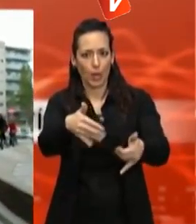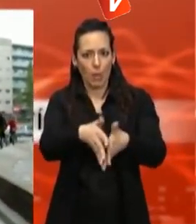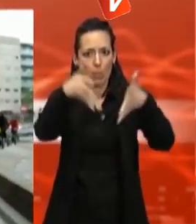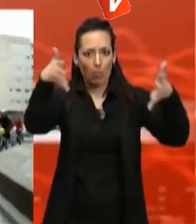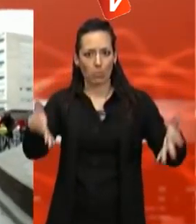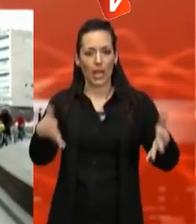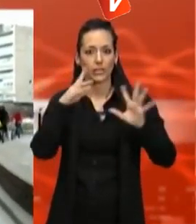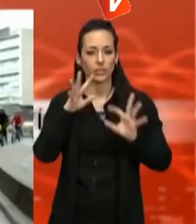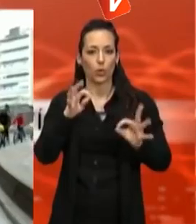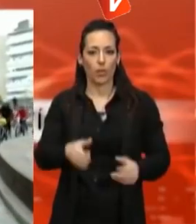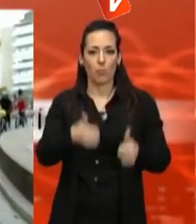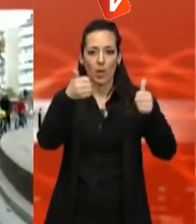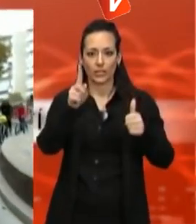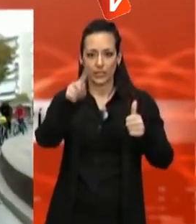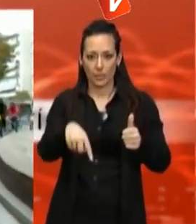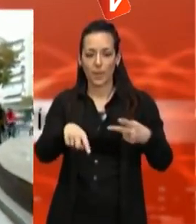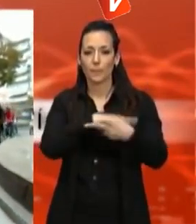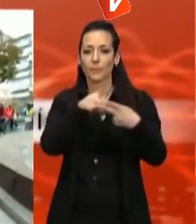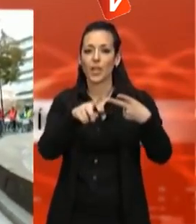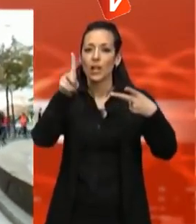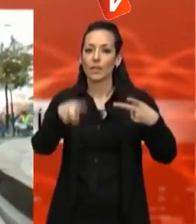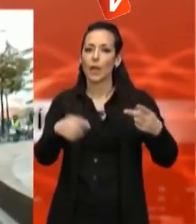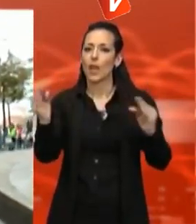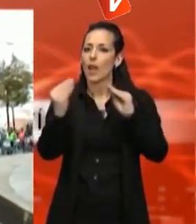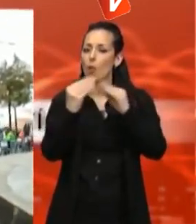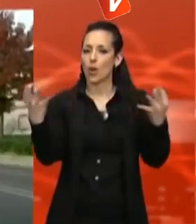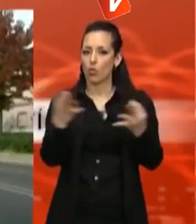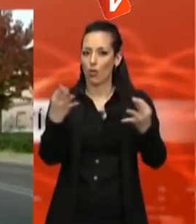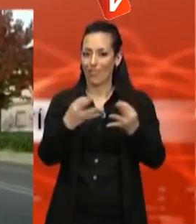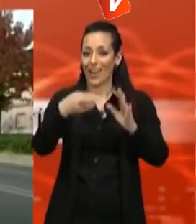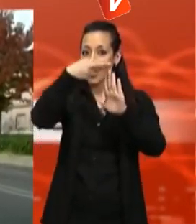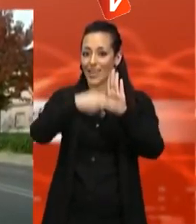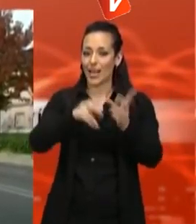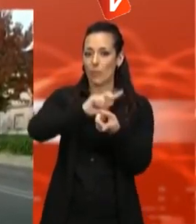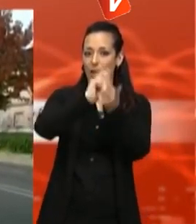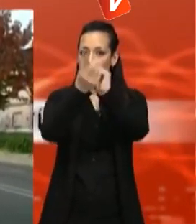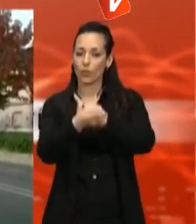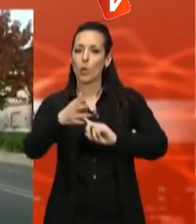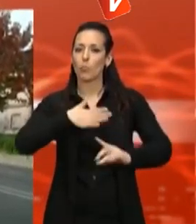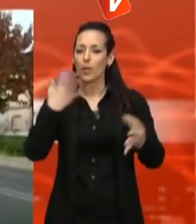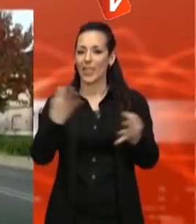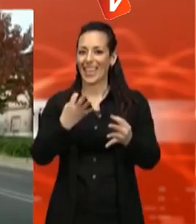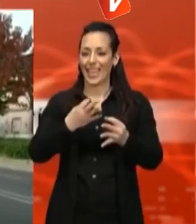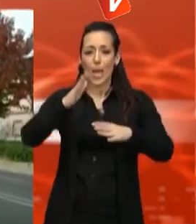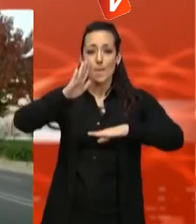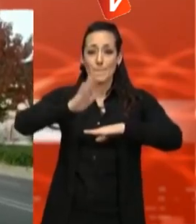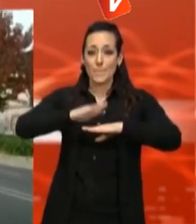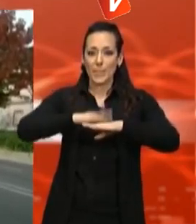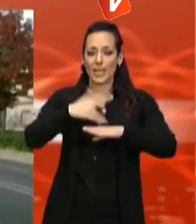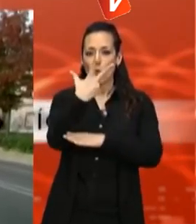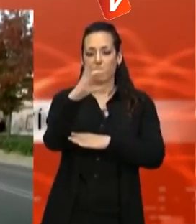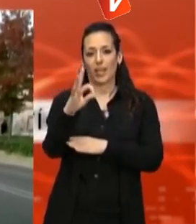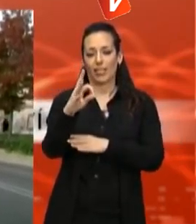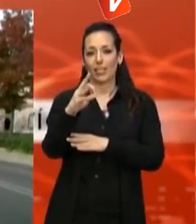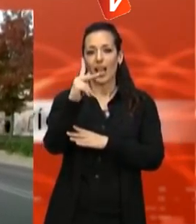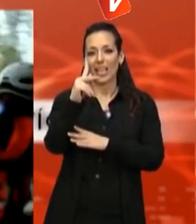D'altra banda, l'Ajuntament està d'acord també en què la reforma del reglament inclogui la limitació a 30 km per hora, en lloc dels 50 actuals, en